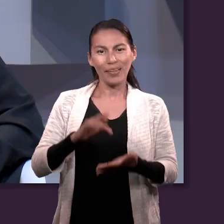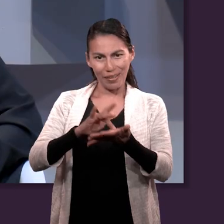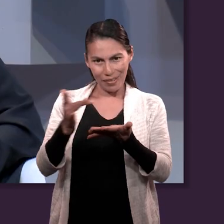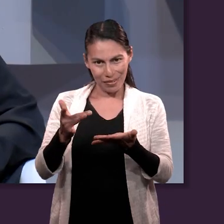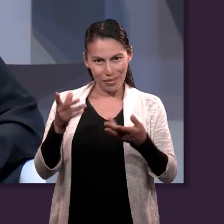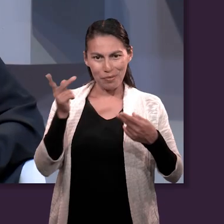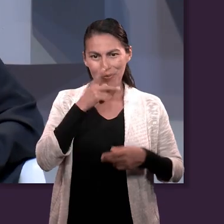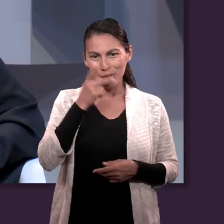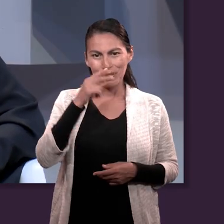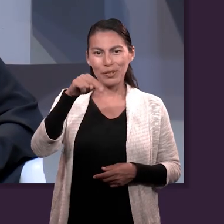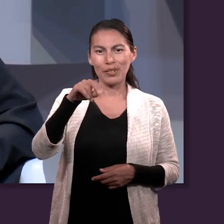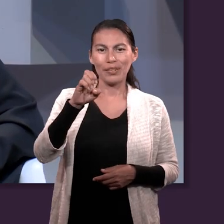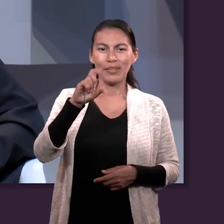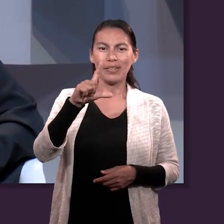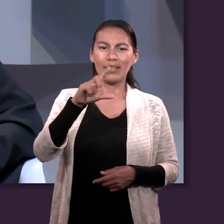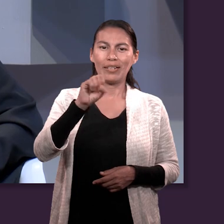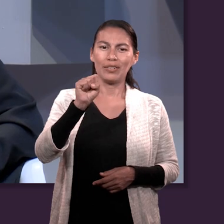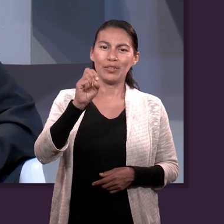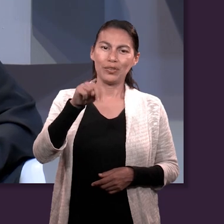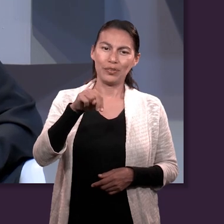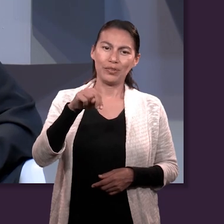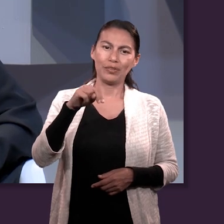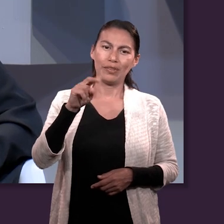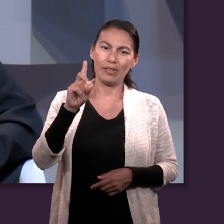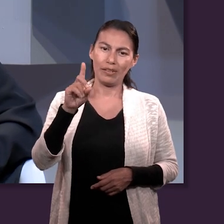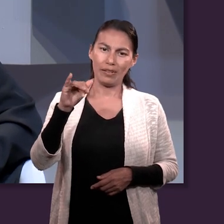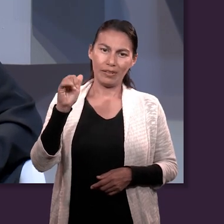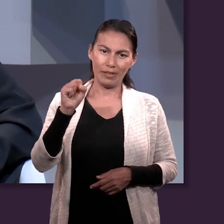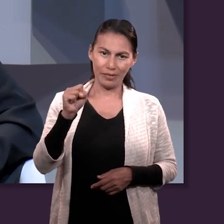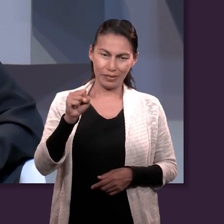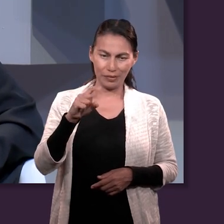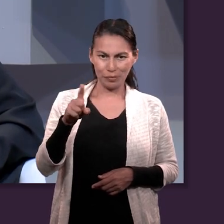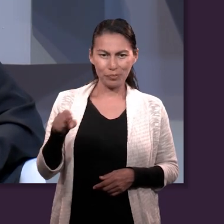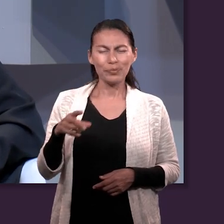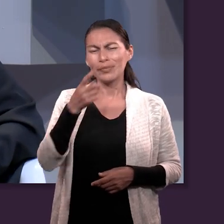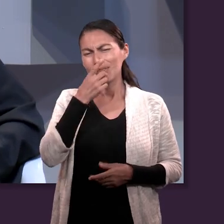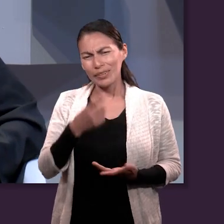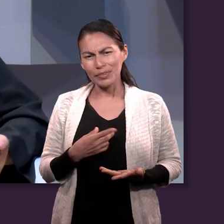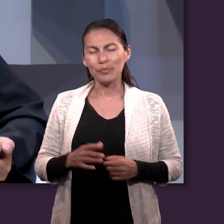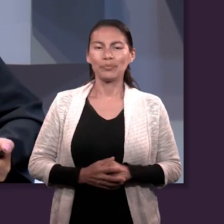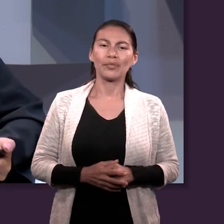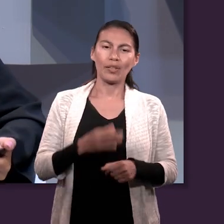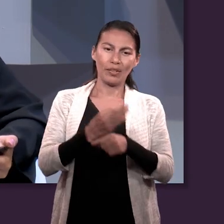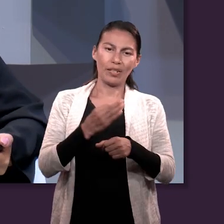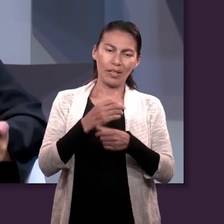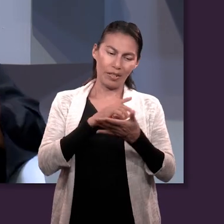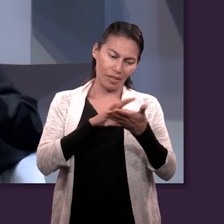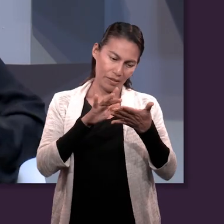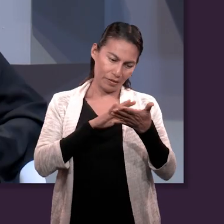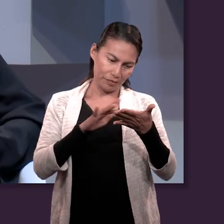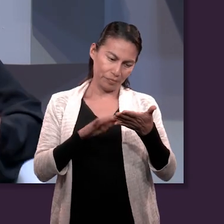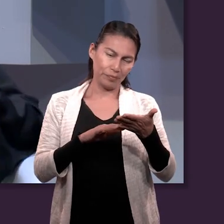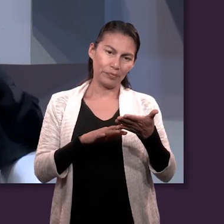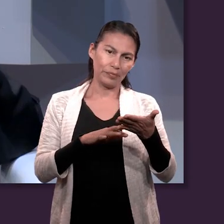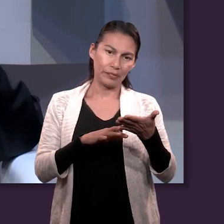Agradecemos al experto, al pastor Nelson Díaz por habernos compartido esto. Y voy a leer un fragmento de la lección que dice lo siguiente.